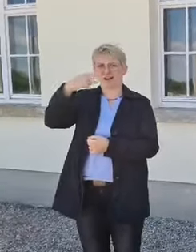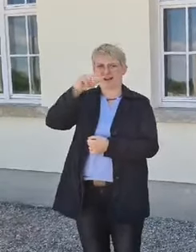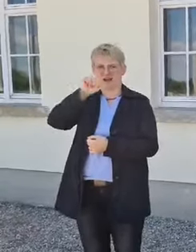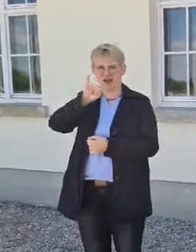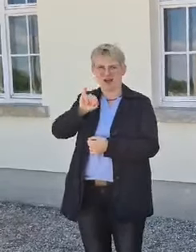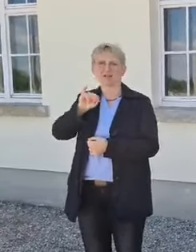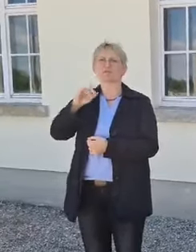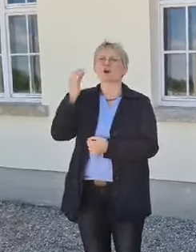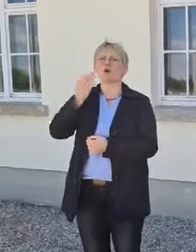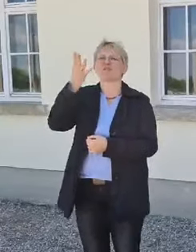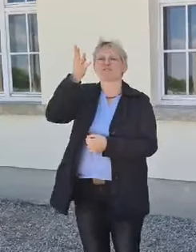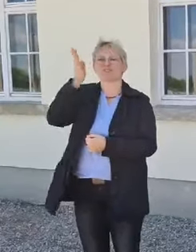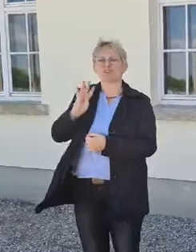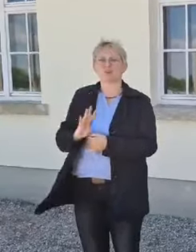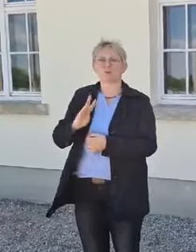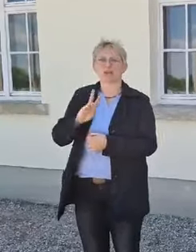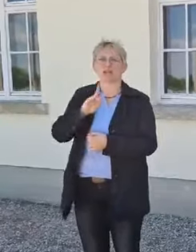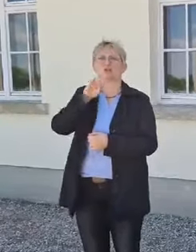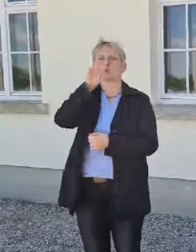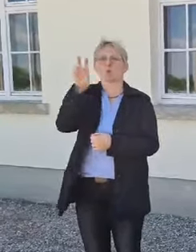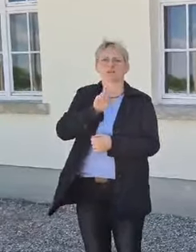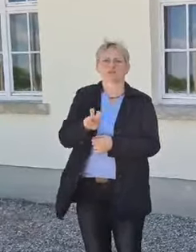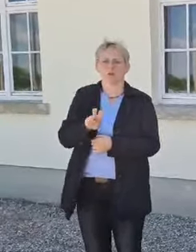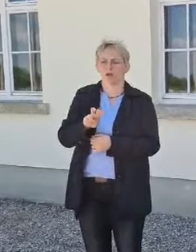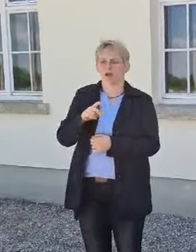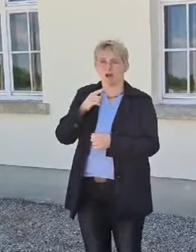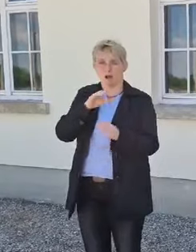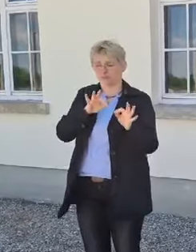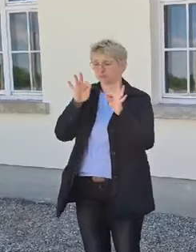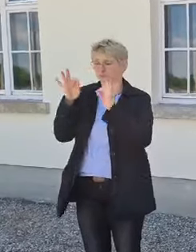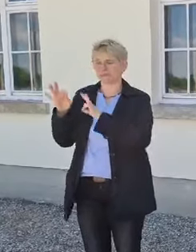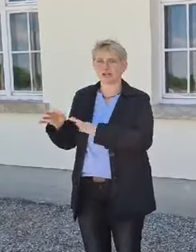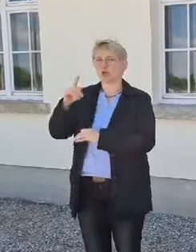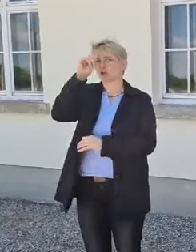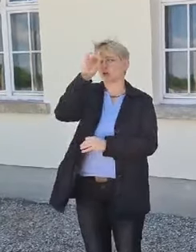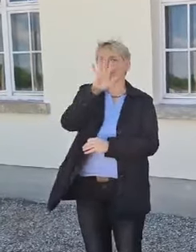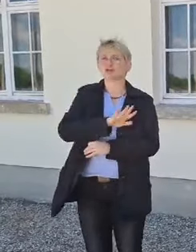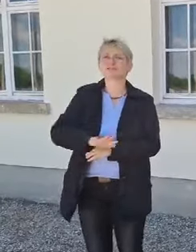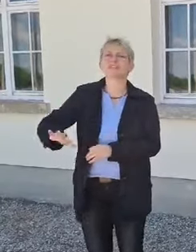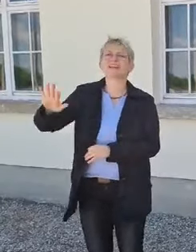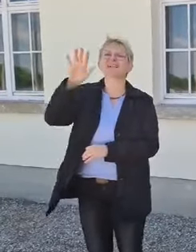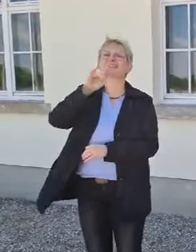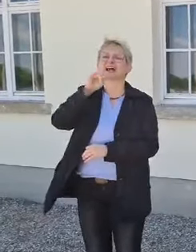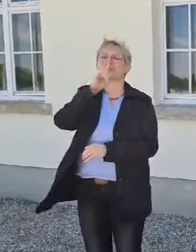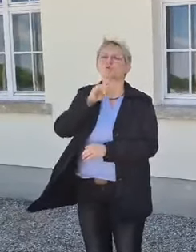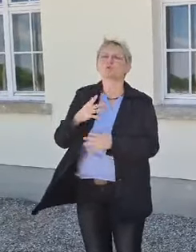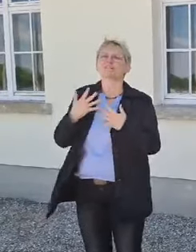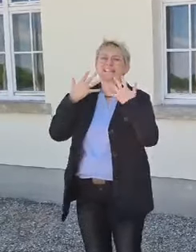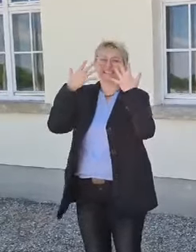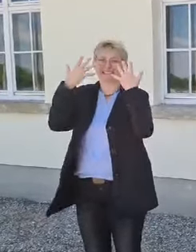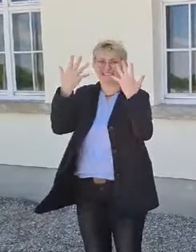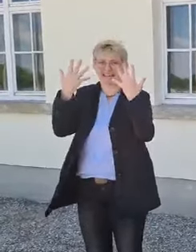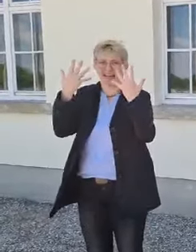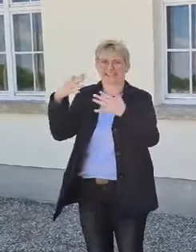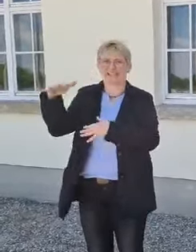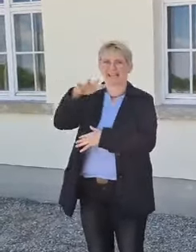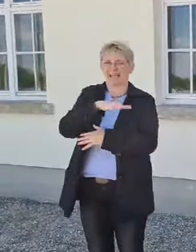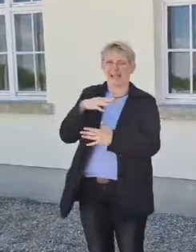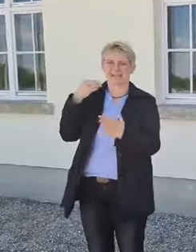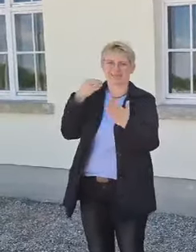müssen. Und Juden, die eben Deutschland verlassen haben, durften gerade mal zehn Reichsmark mit sich führen. Also das war tatsächlich eine